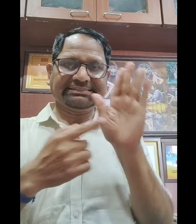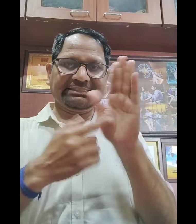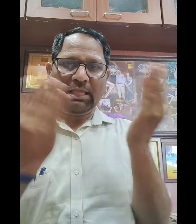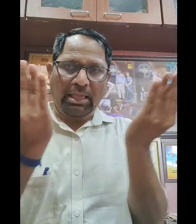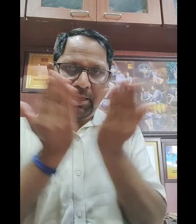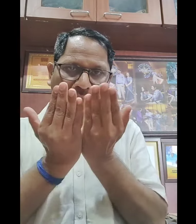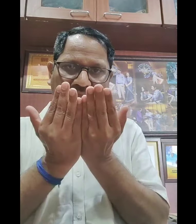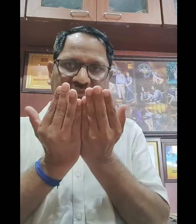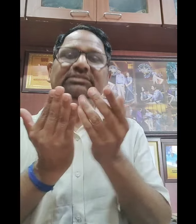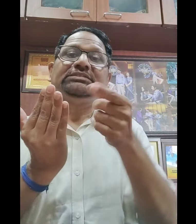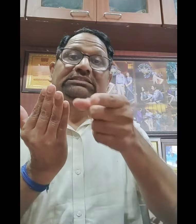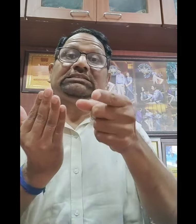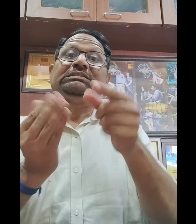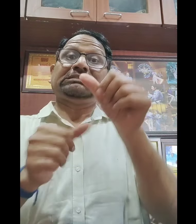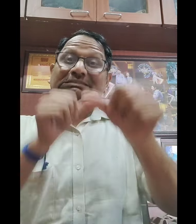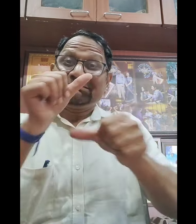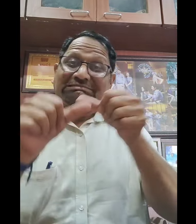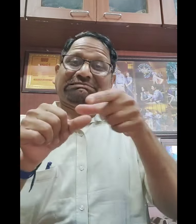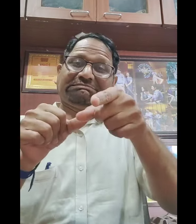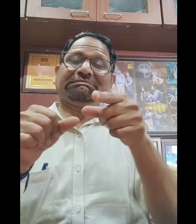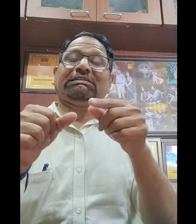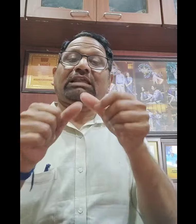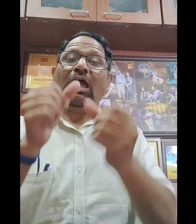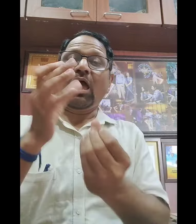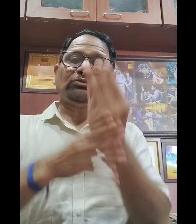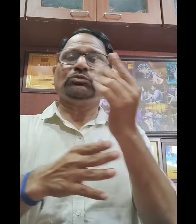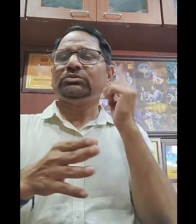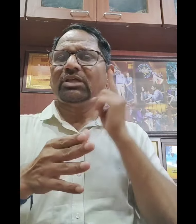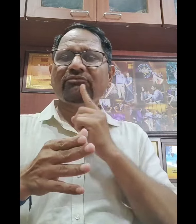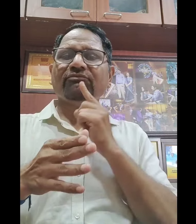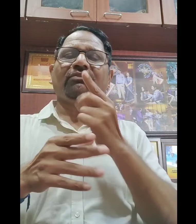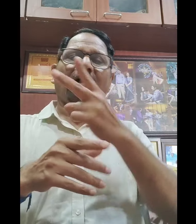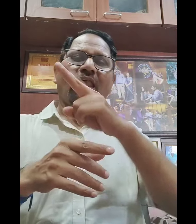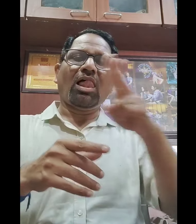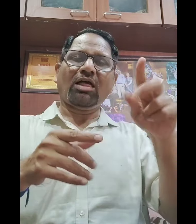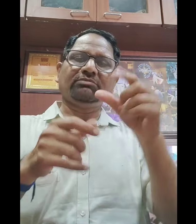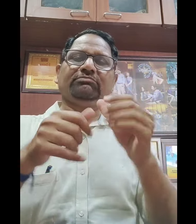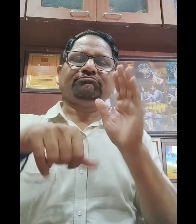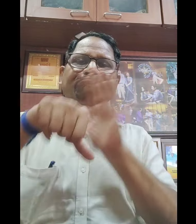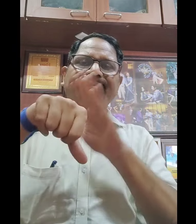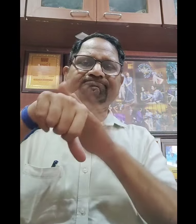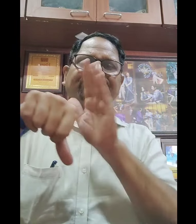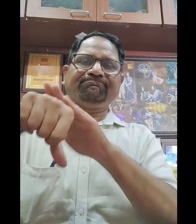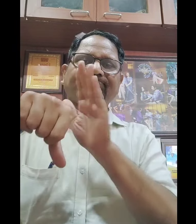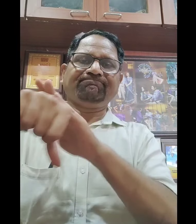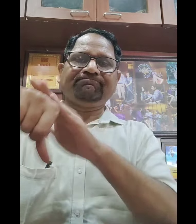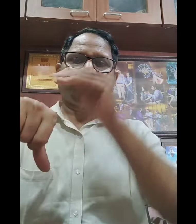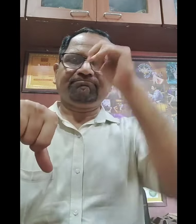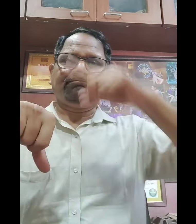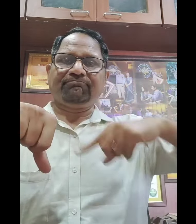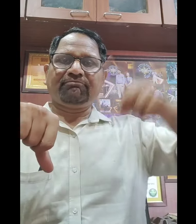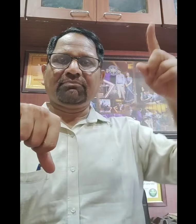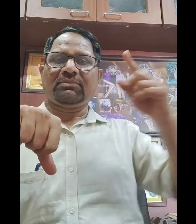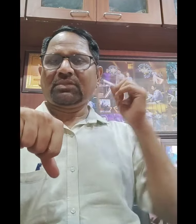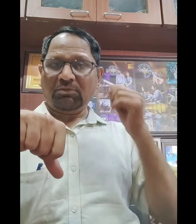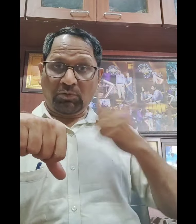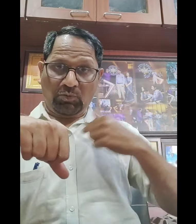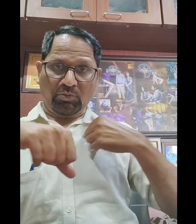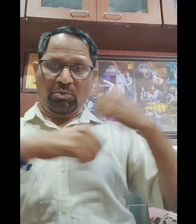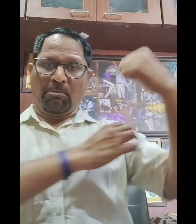मैं आपको लेटर दिखाऊंगा, वीडियो के स्टार्टिंग में भी लेटर लगा हुआ है ऐसे ही हम